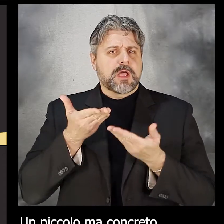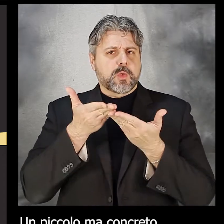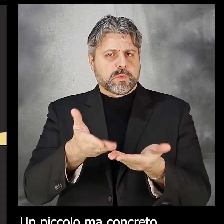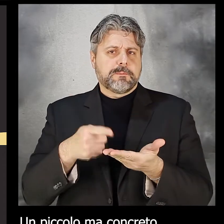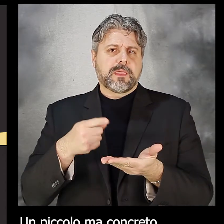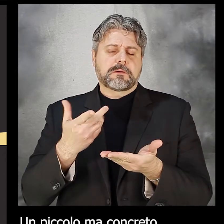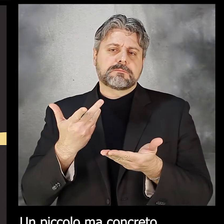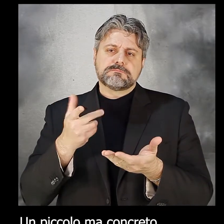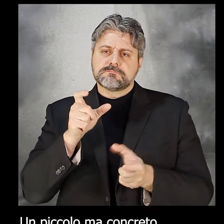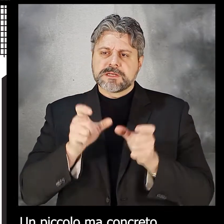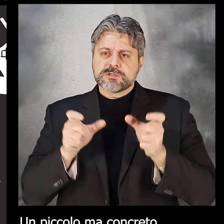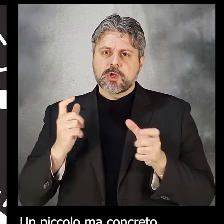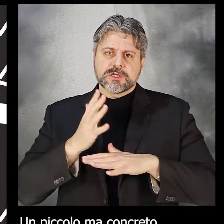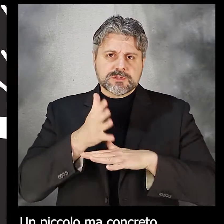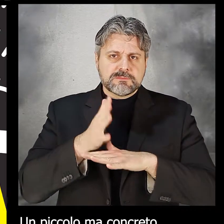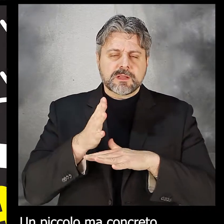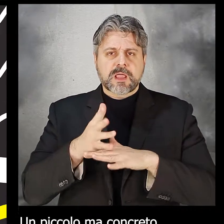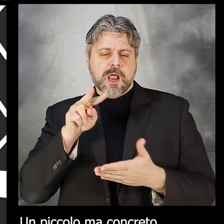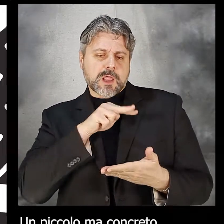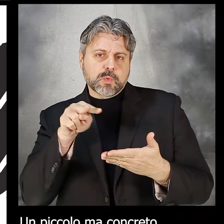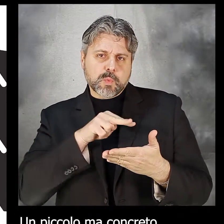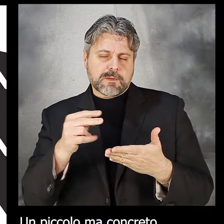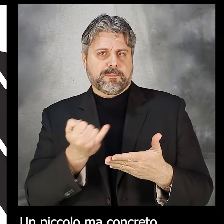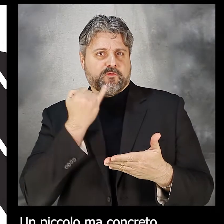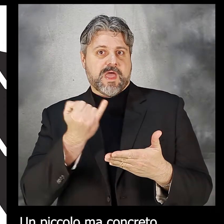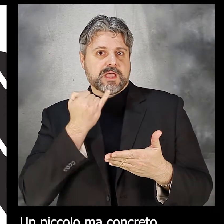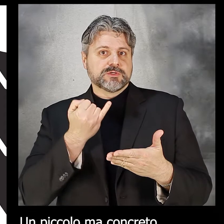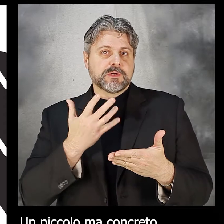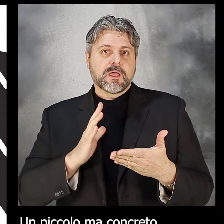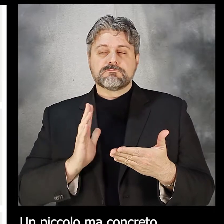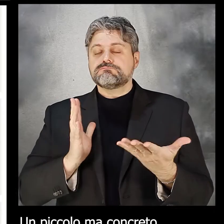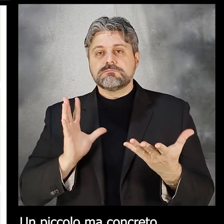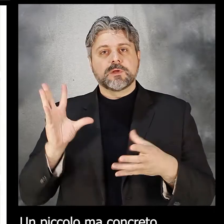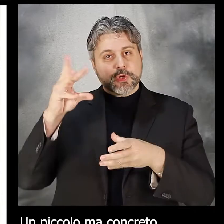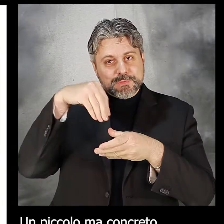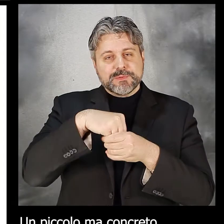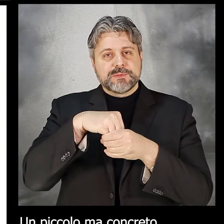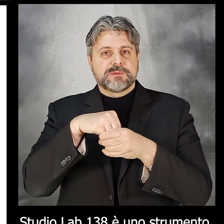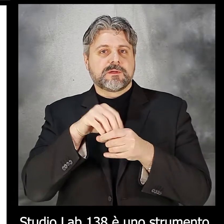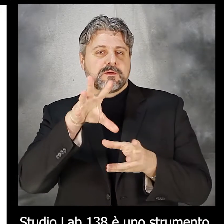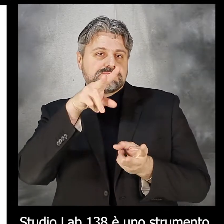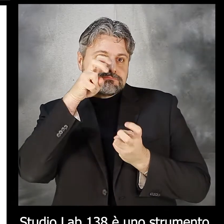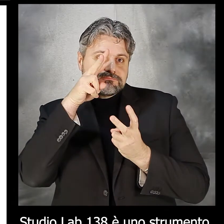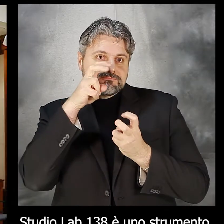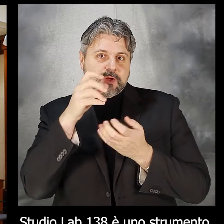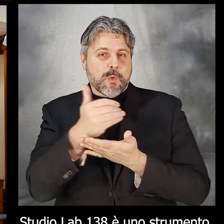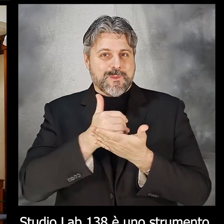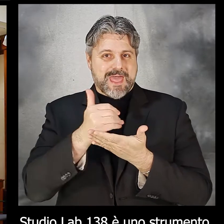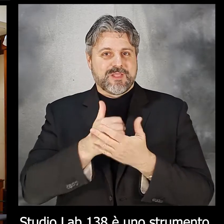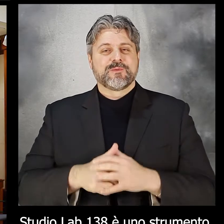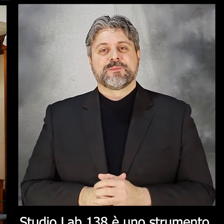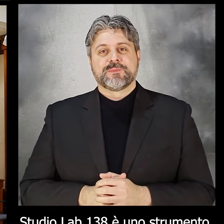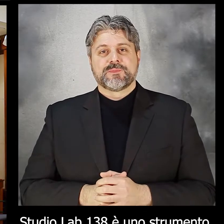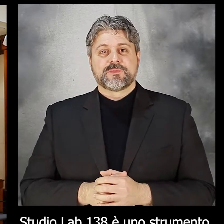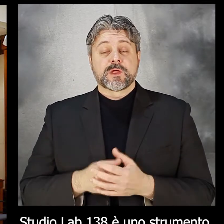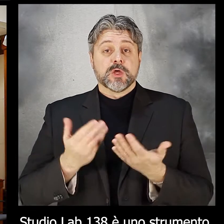volto a ridurre al minimo le difficoltà di lettura e consentire la massima punizione. Studio Lab